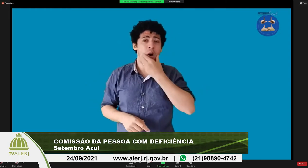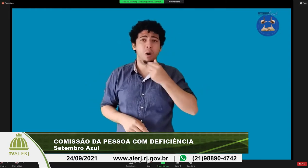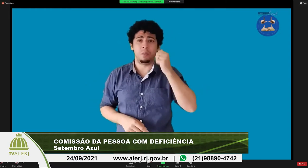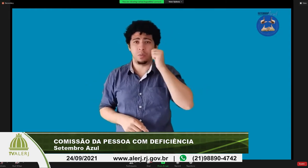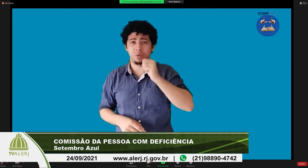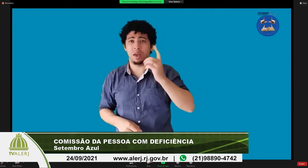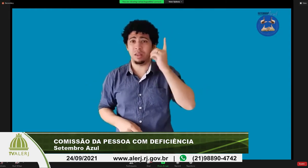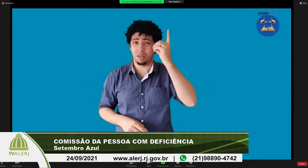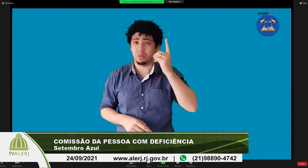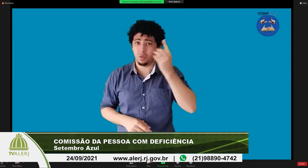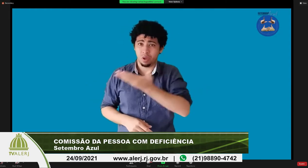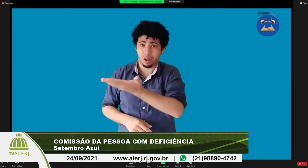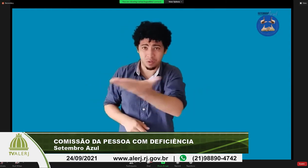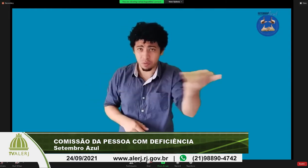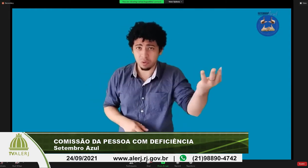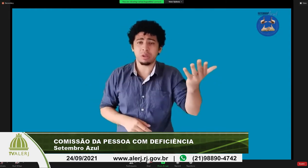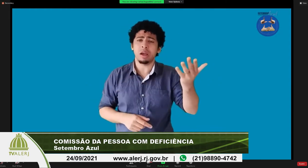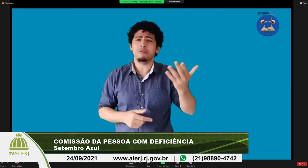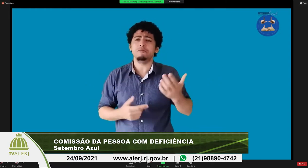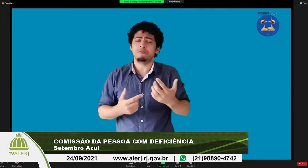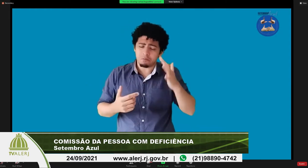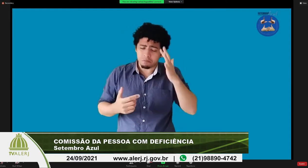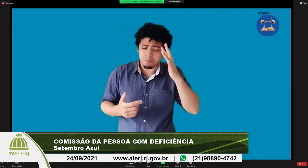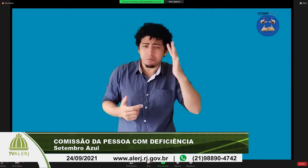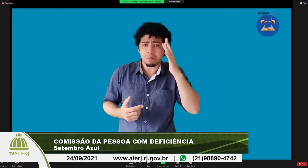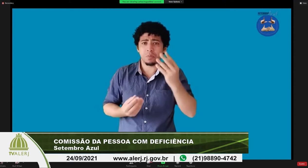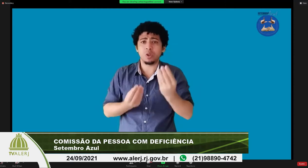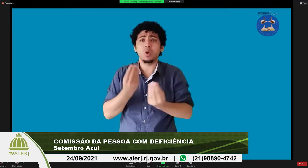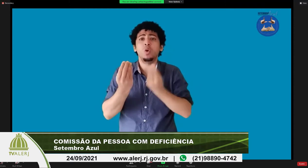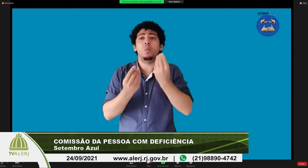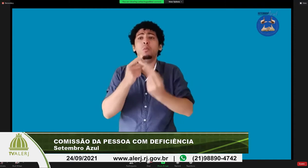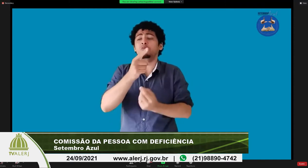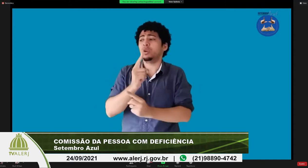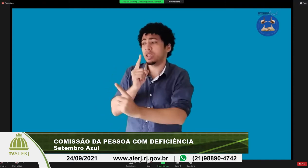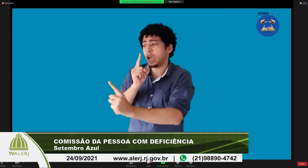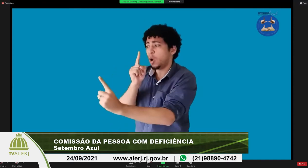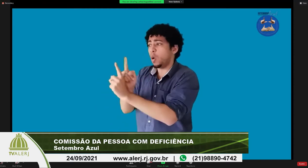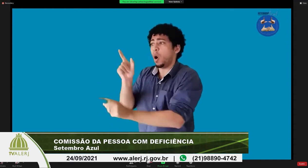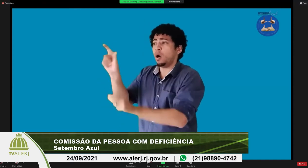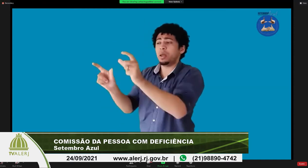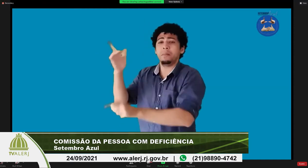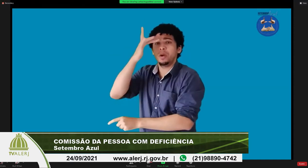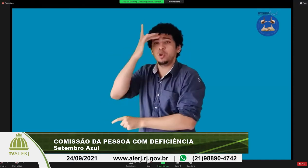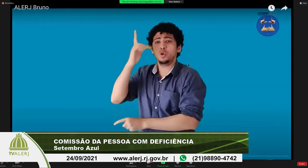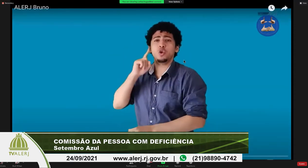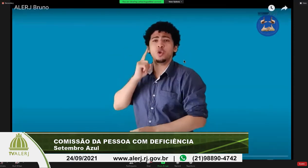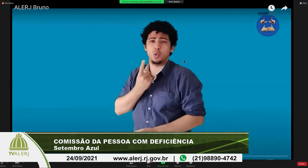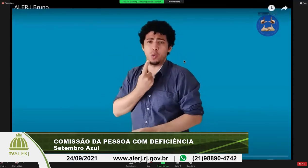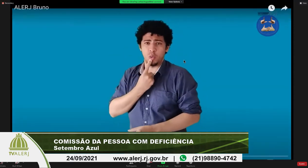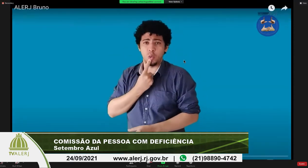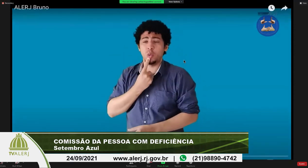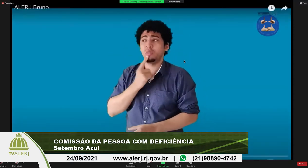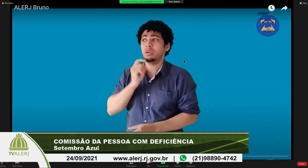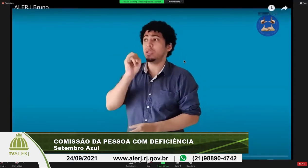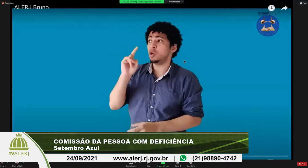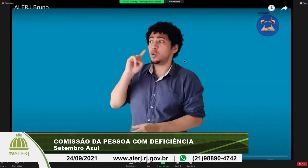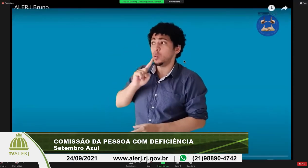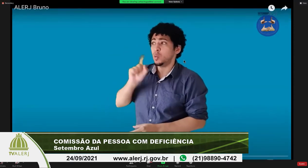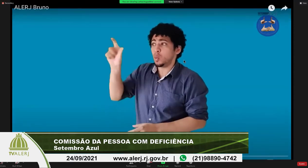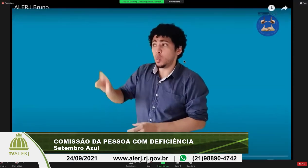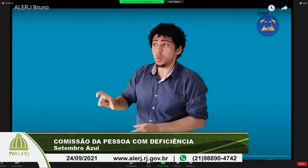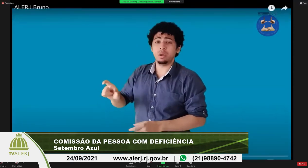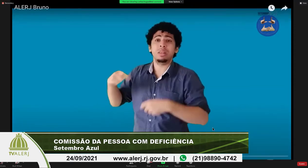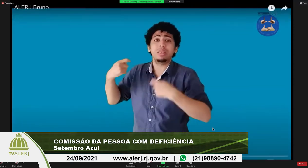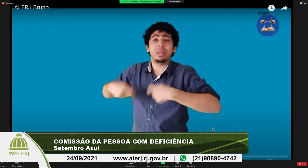momentos que atualmente temos presentes então senhores e senhoras deputados essa reflexão tem como objetivo pensarmos